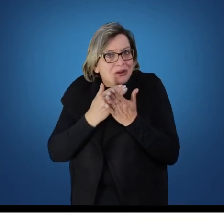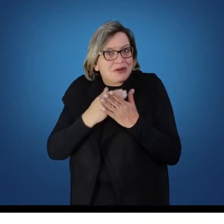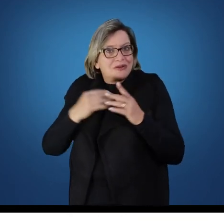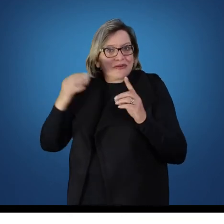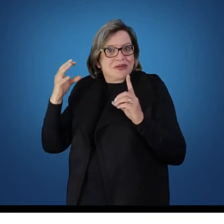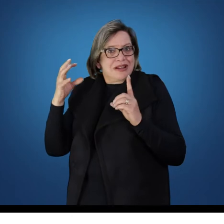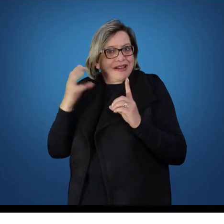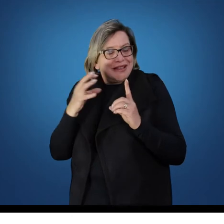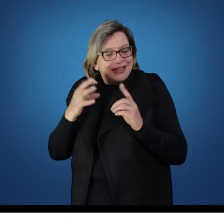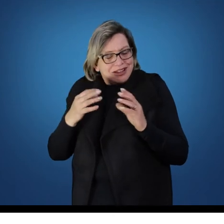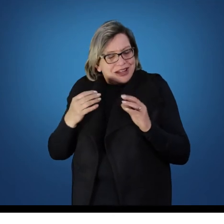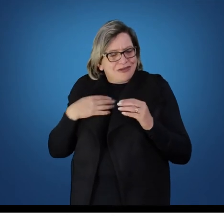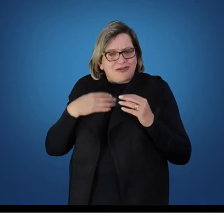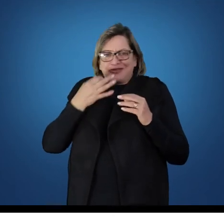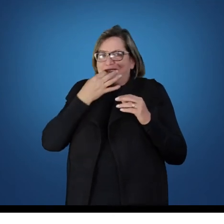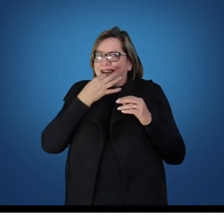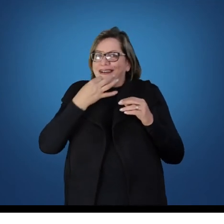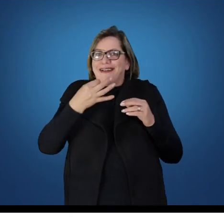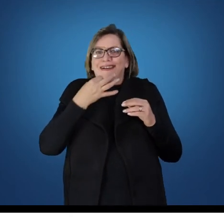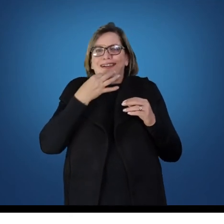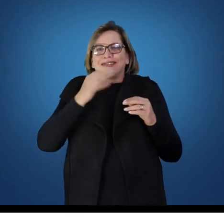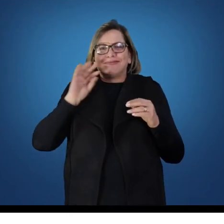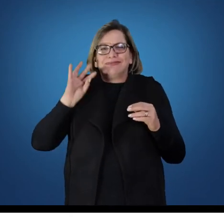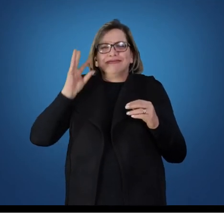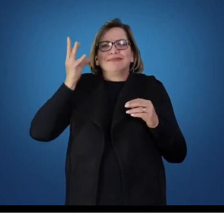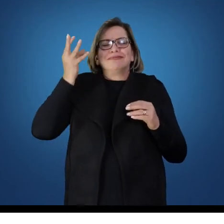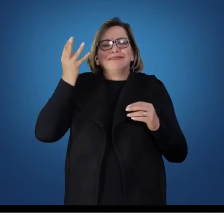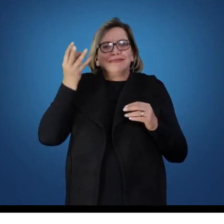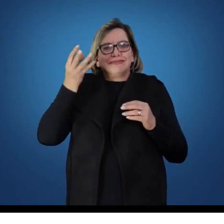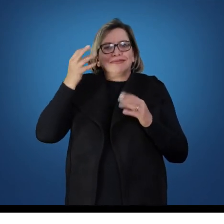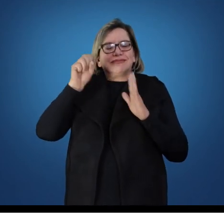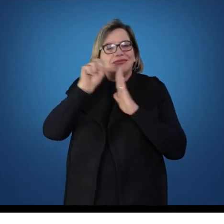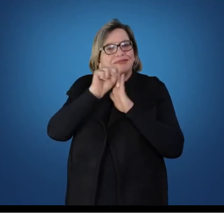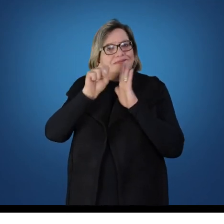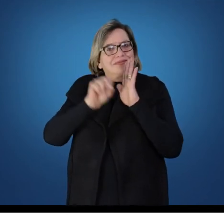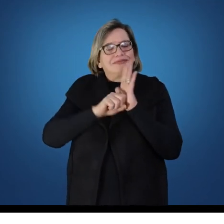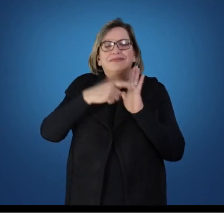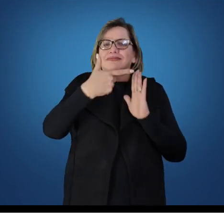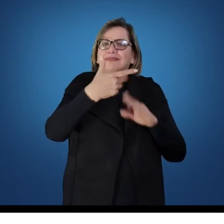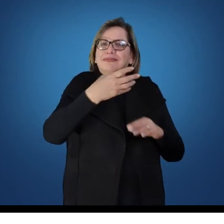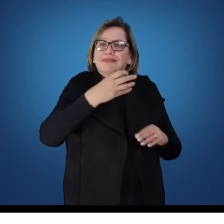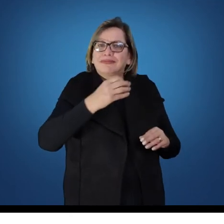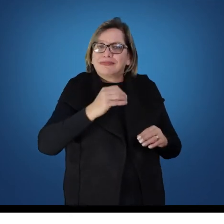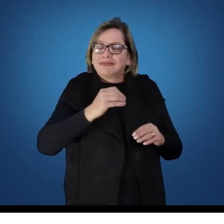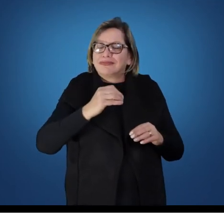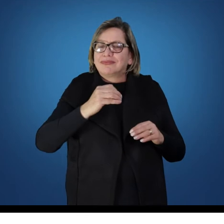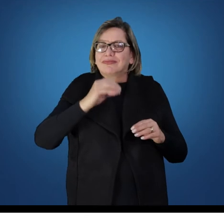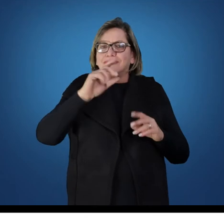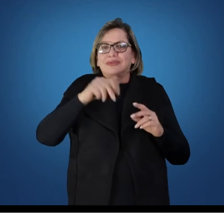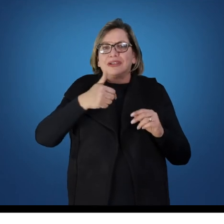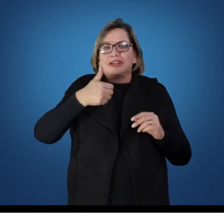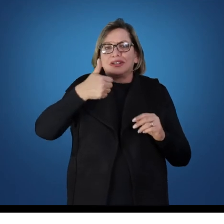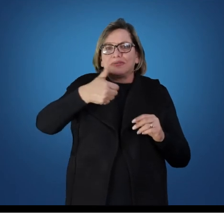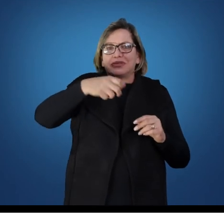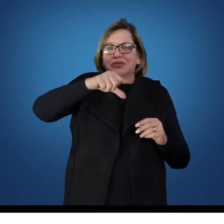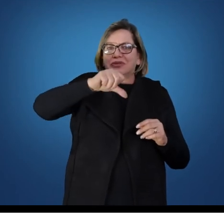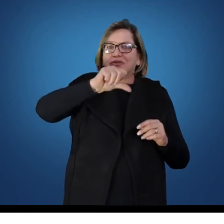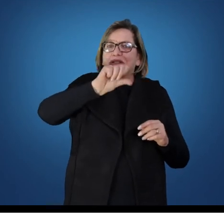próprias críticas que foram ocorrendo durante o século 20 na década de 80 então afloram essas